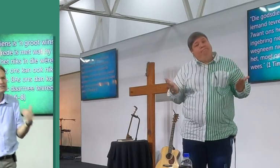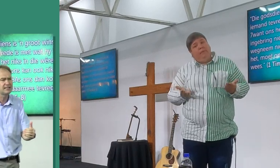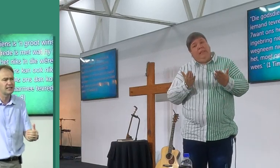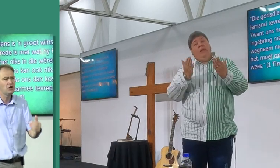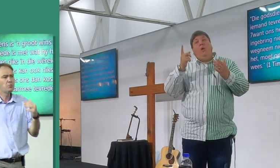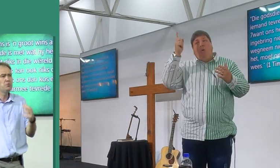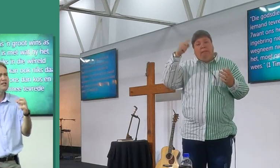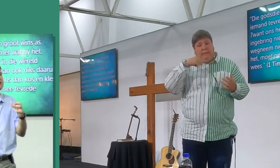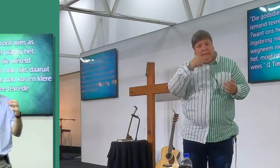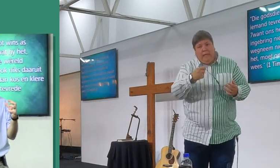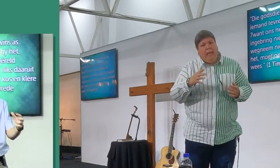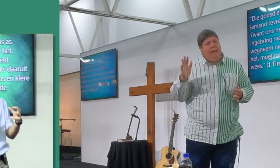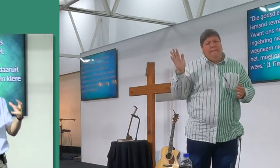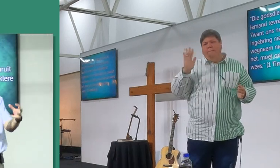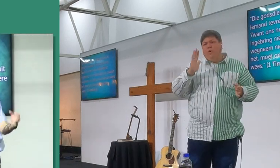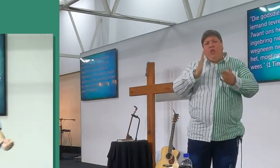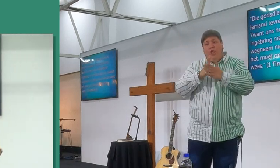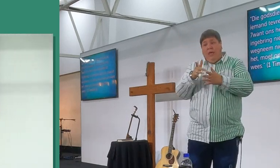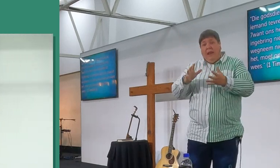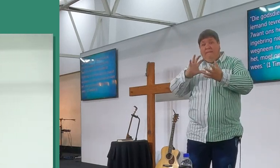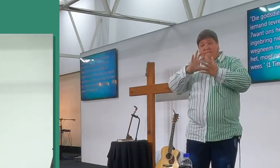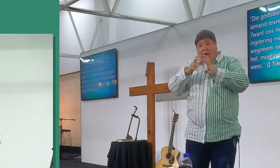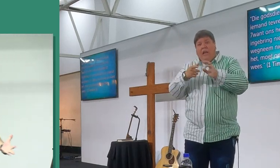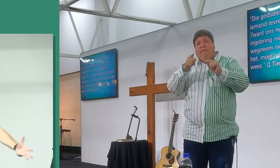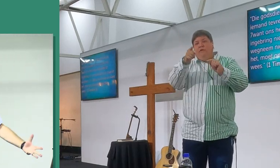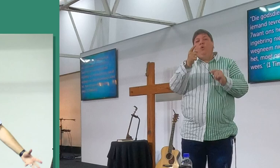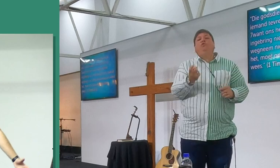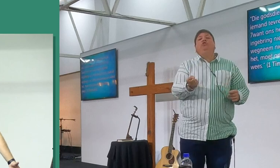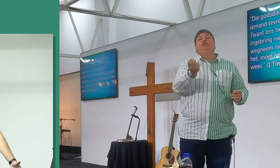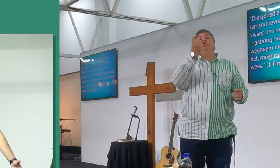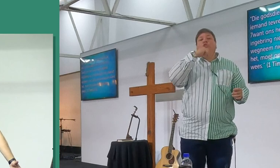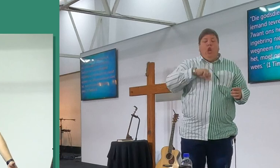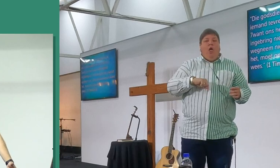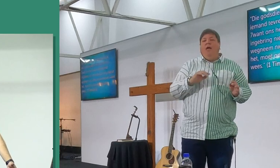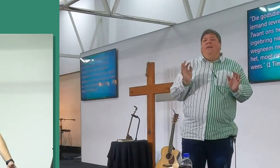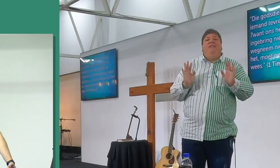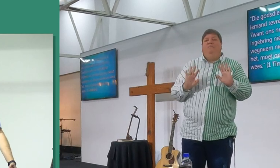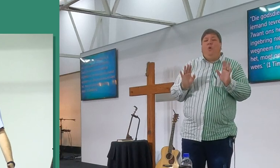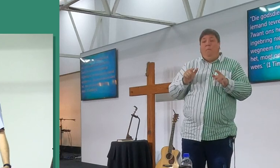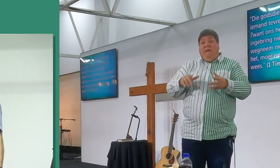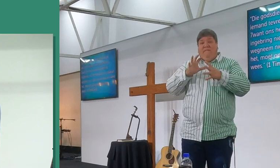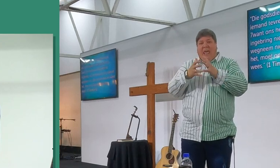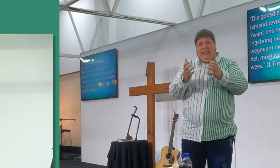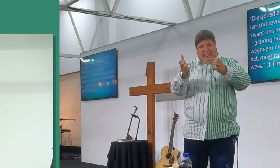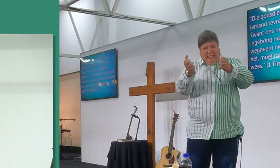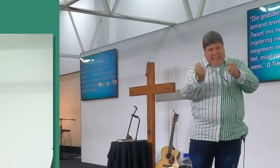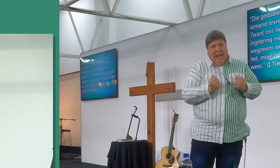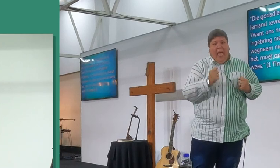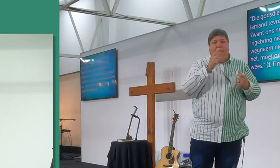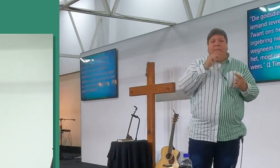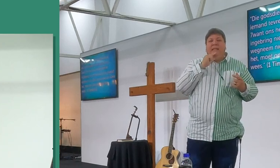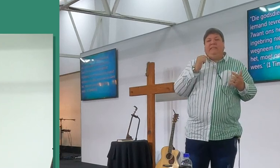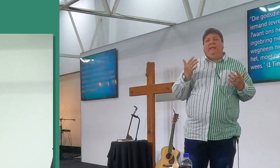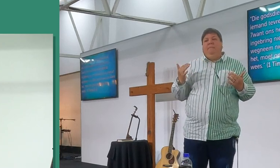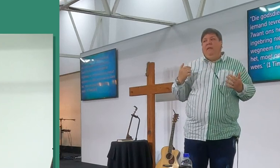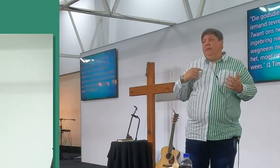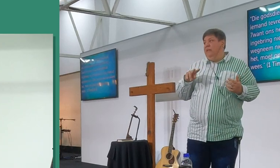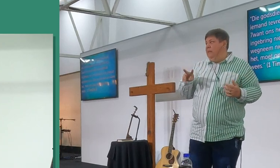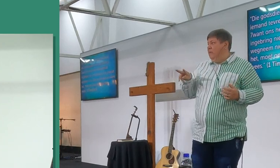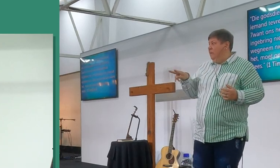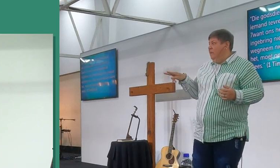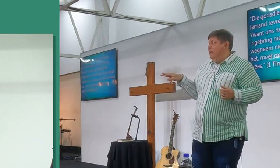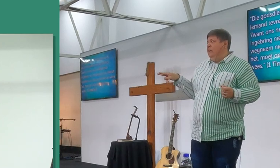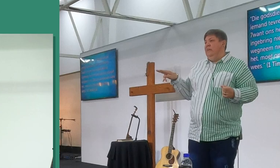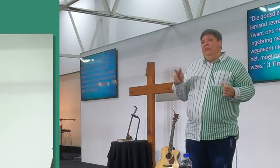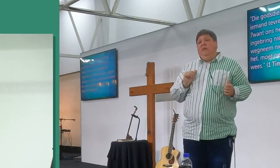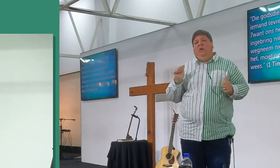hy by hom aandring, moet nie dier die wereld ingeslik word nie, en ons word so makkelijk dier die wereld ingeslik, dier dat ek om my kyk, en ontevrede,